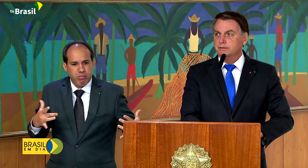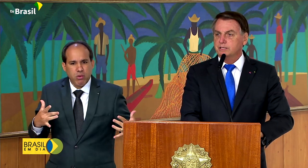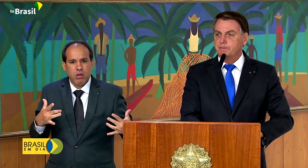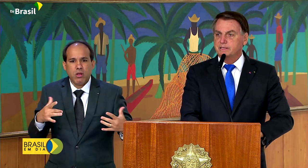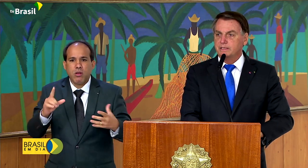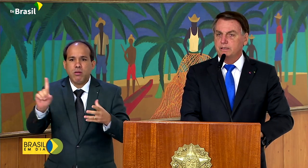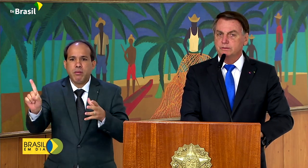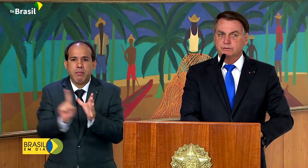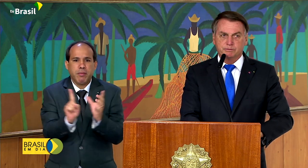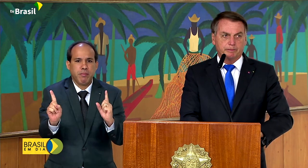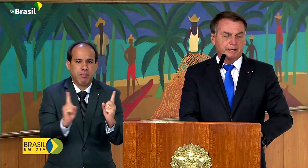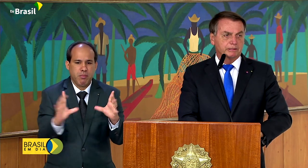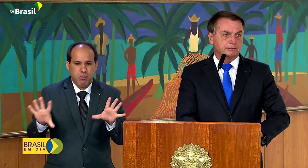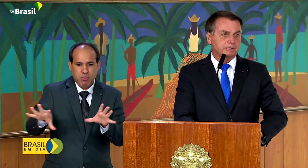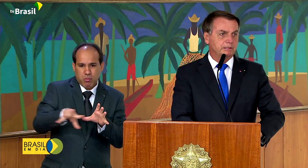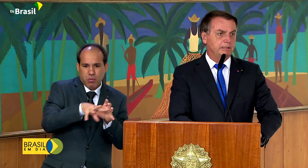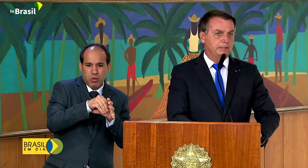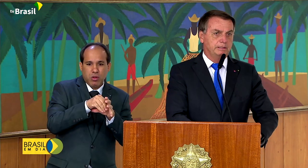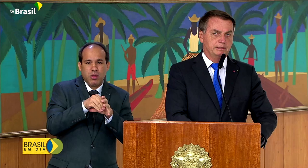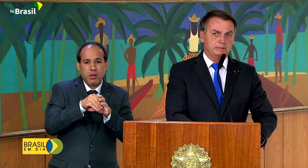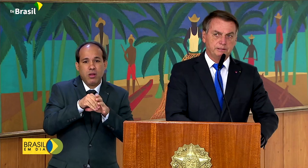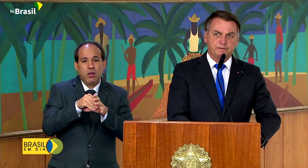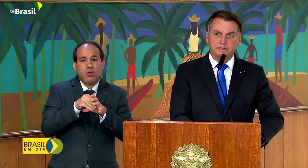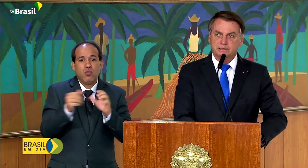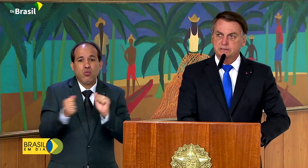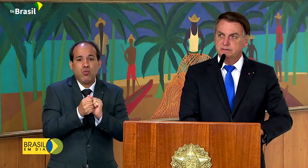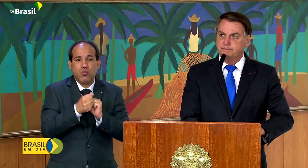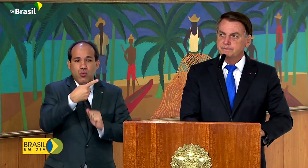conosco, em especial nos momentos difíceis.